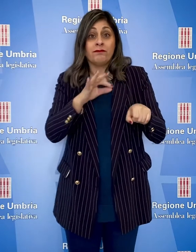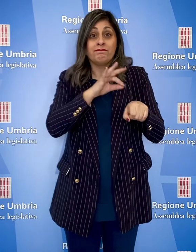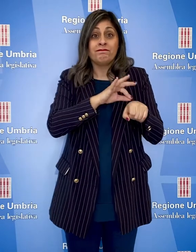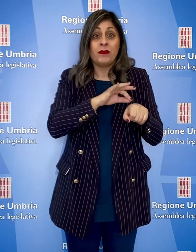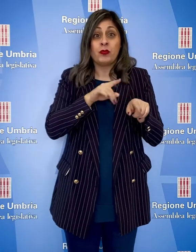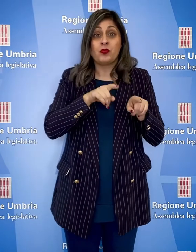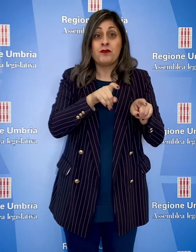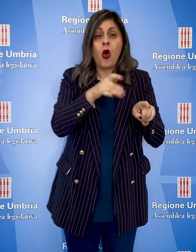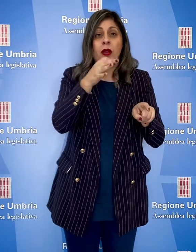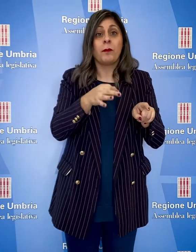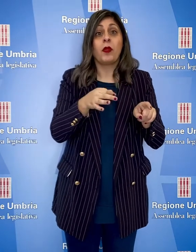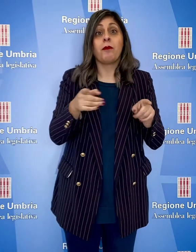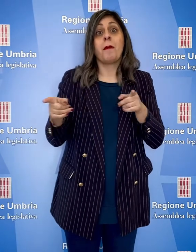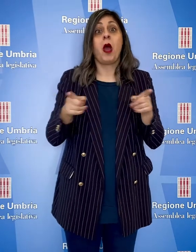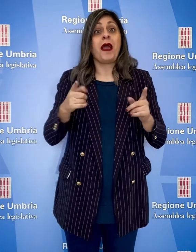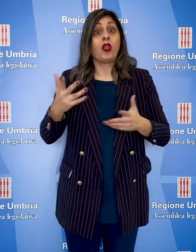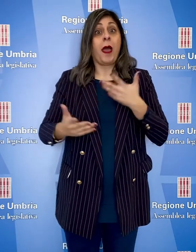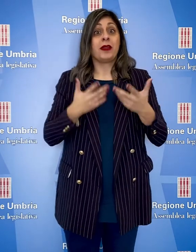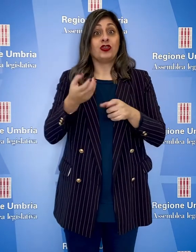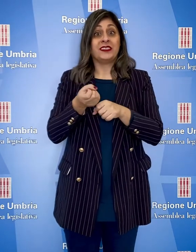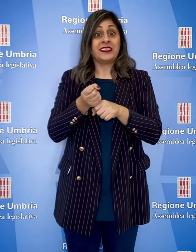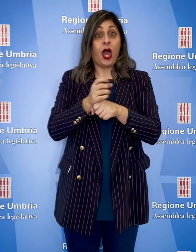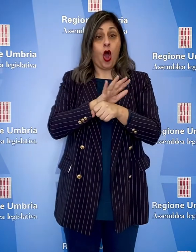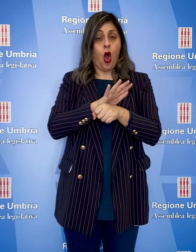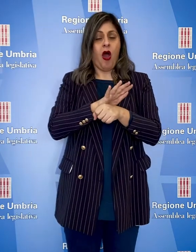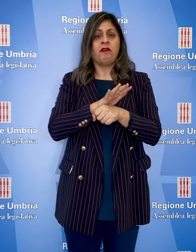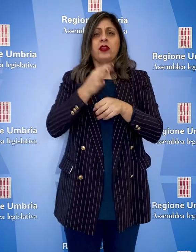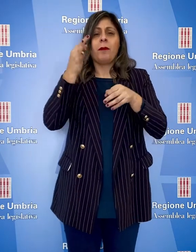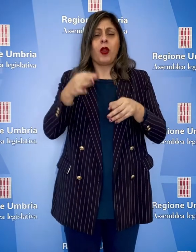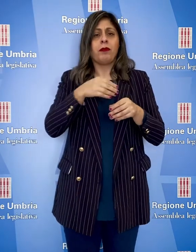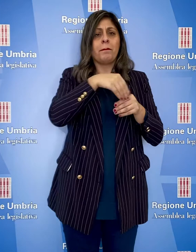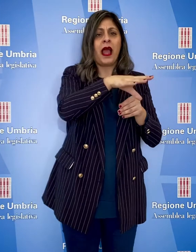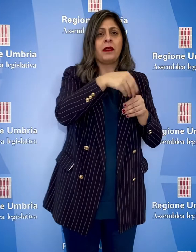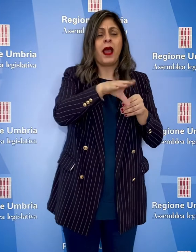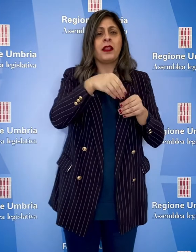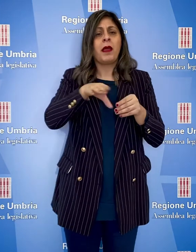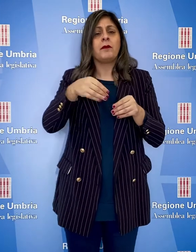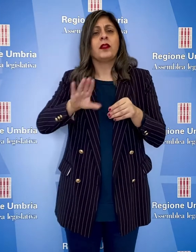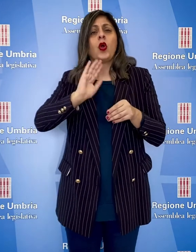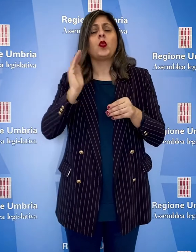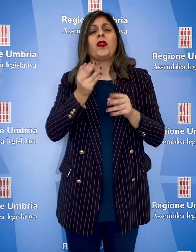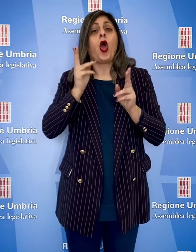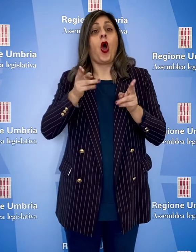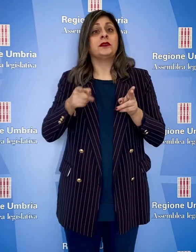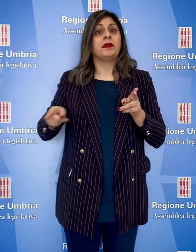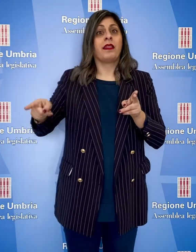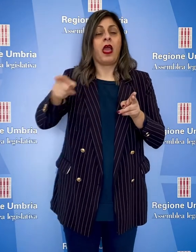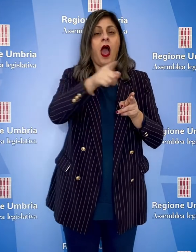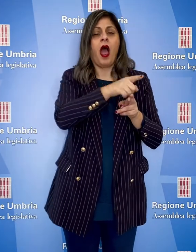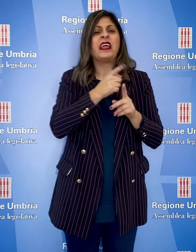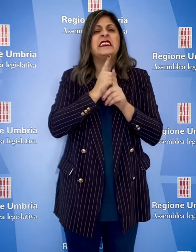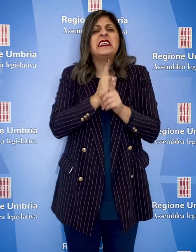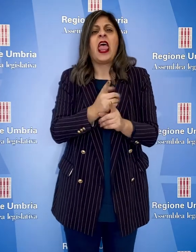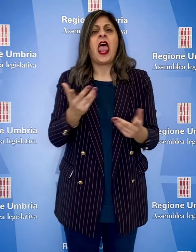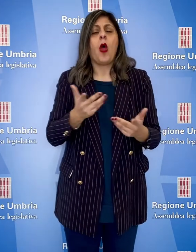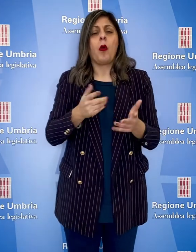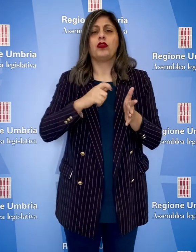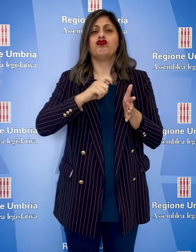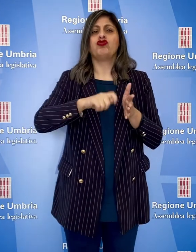oncologici durante l'emergenza Covid inviati alle aziende sanitarie sono stati basati sulle